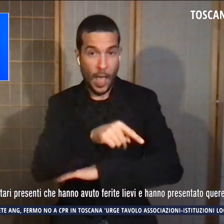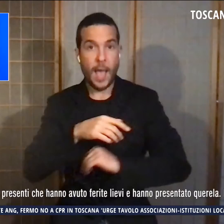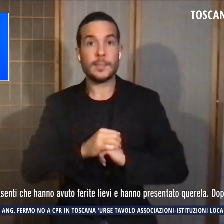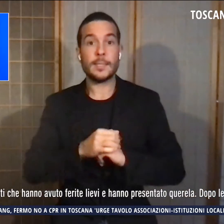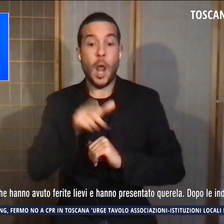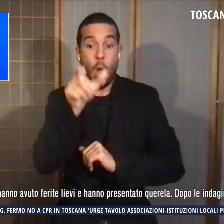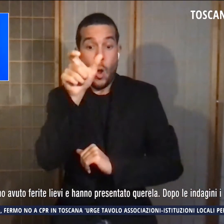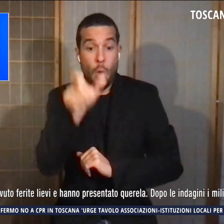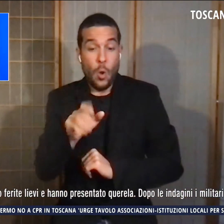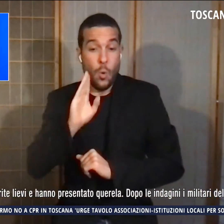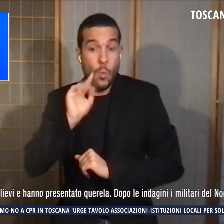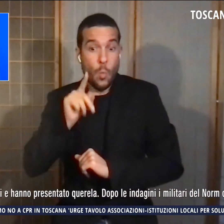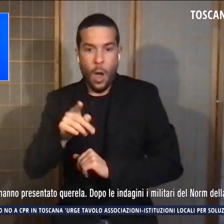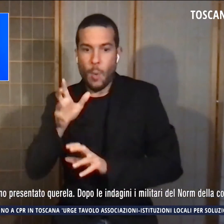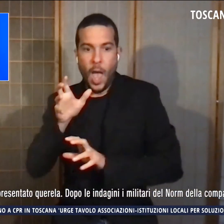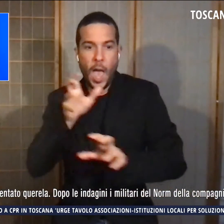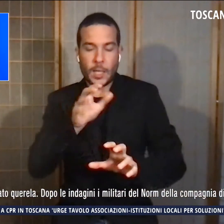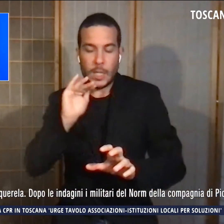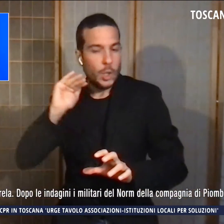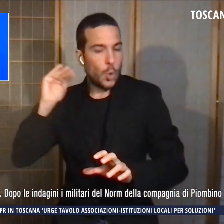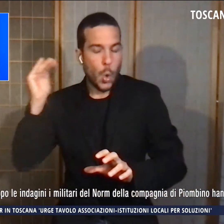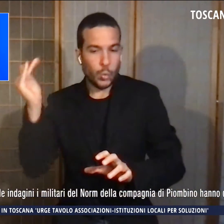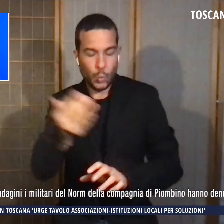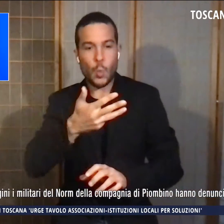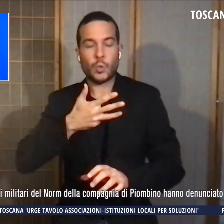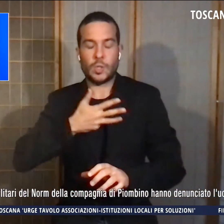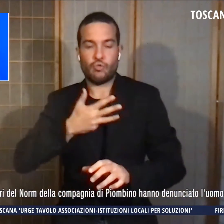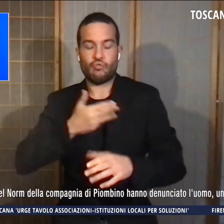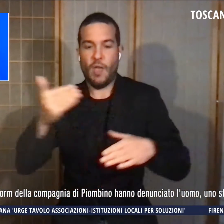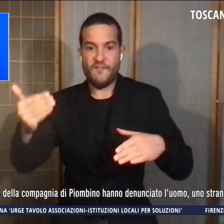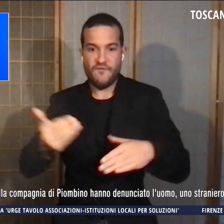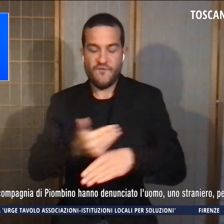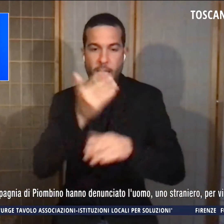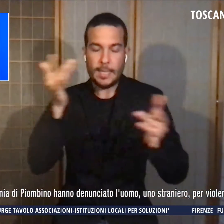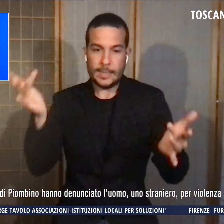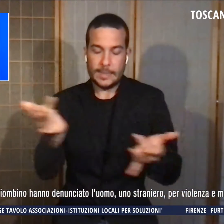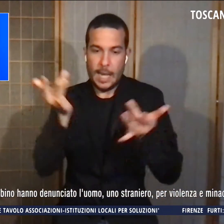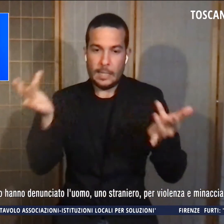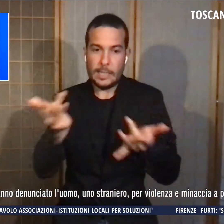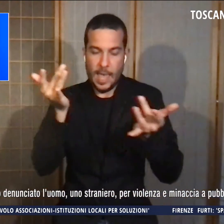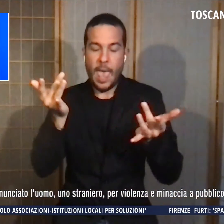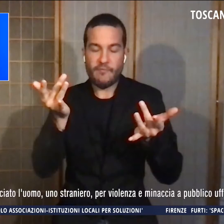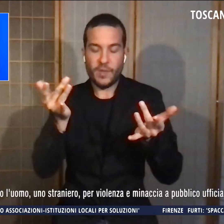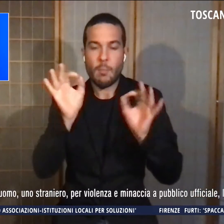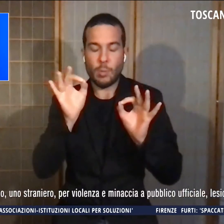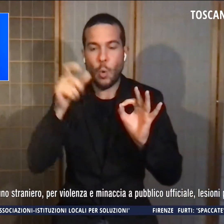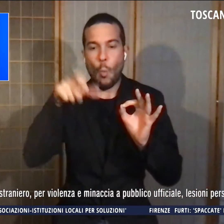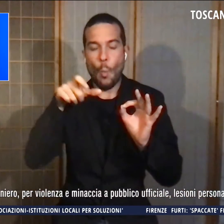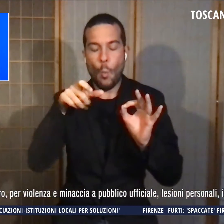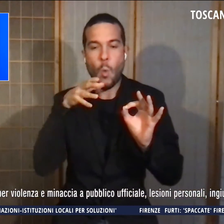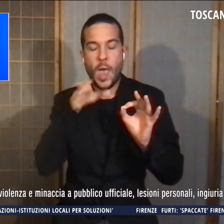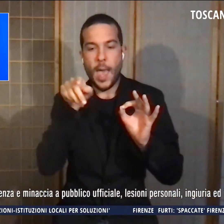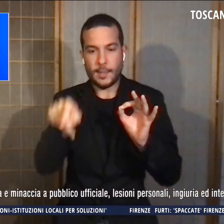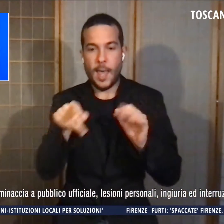sanitari presenti che hanno avuto feriti lievi e hanno presentato querela. Dopo le indagini, i militari